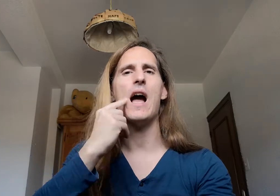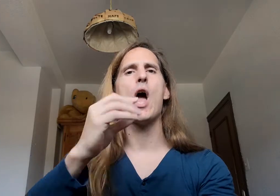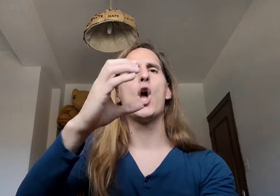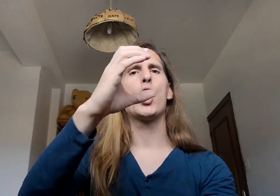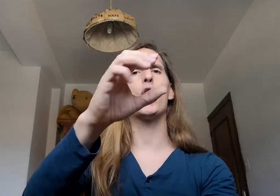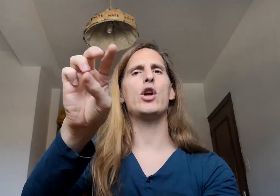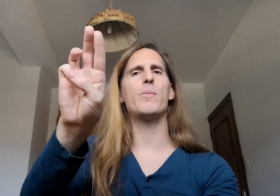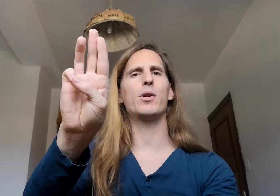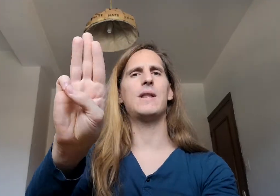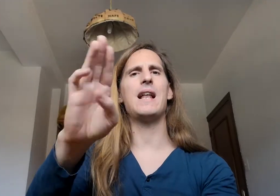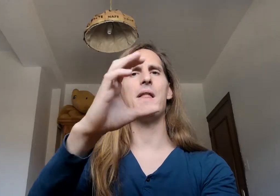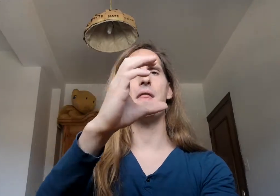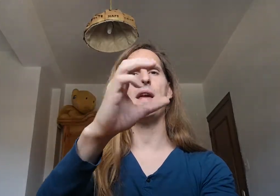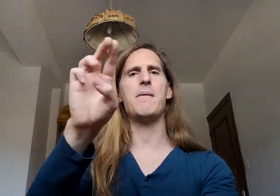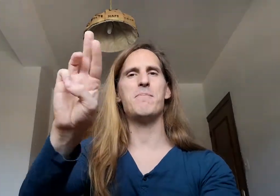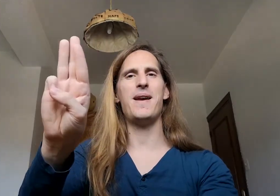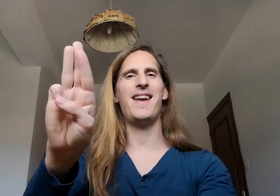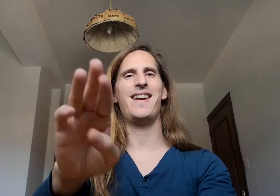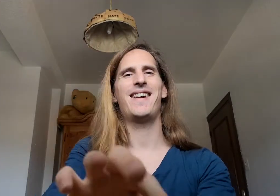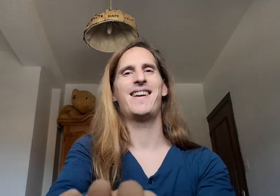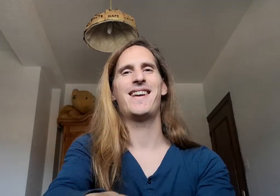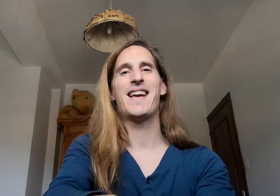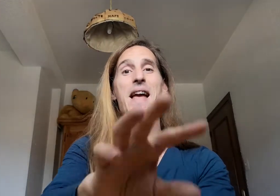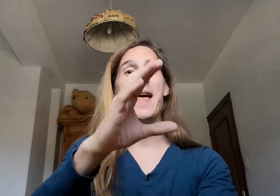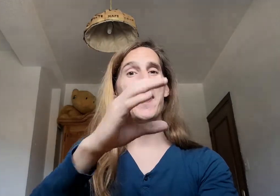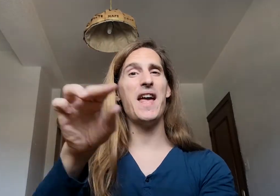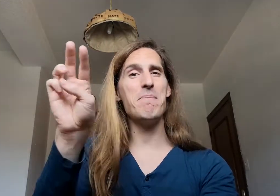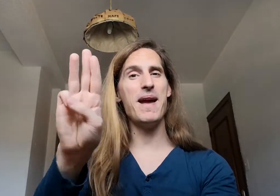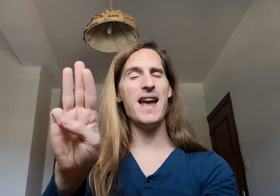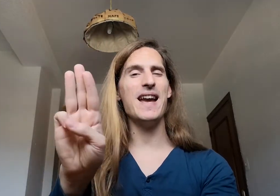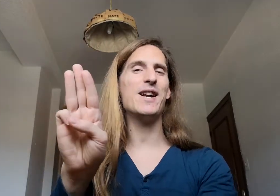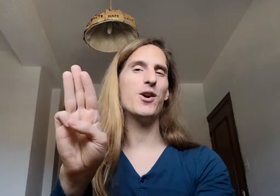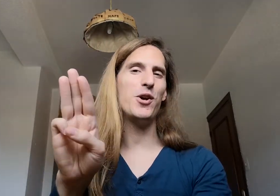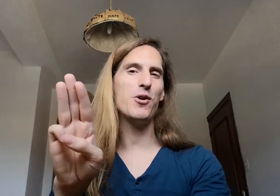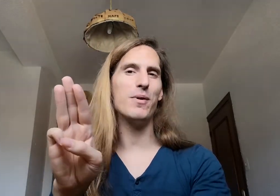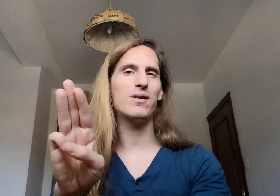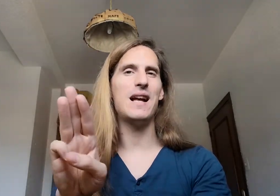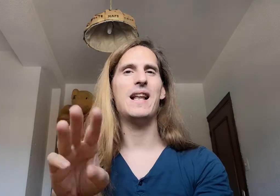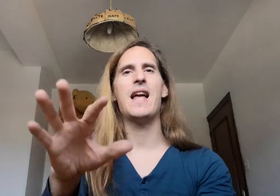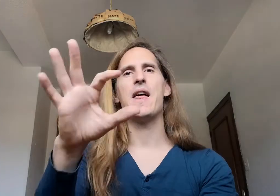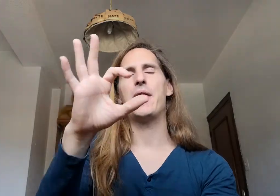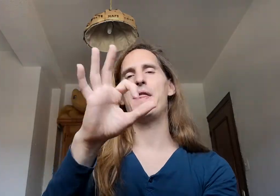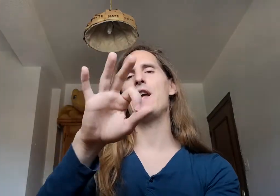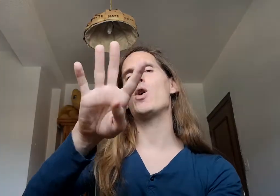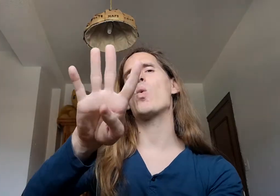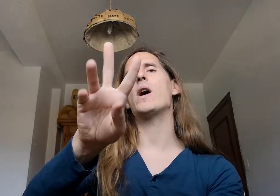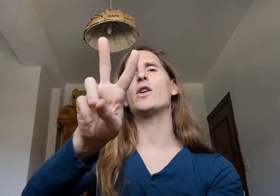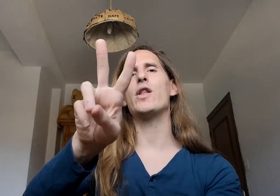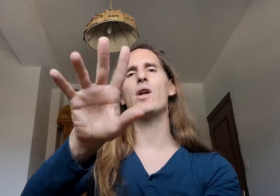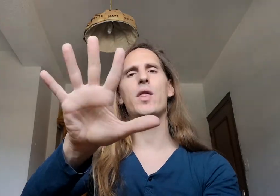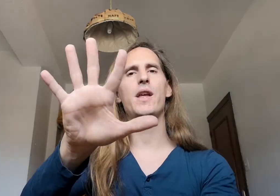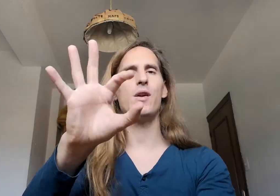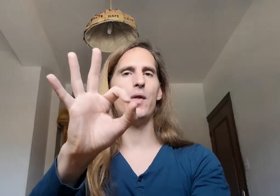código postal cp cp es código postal 04250